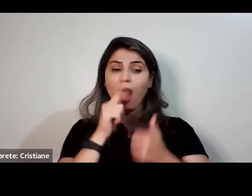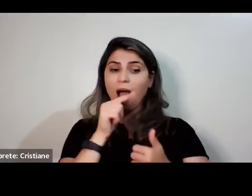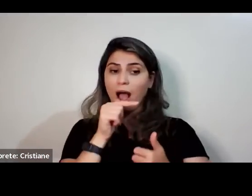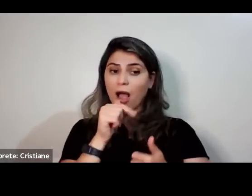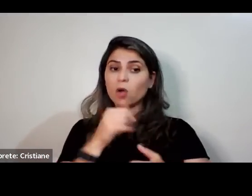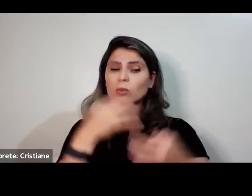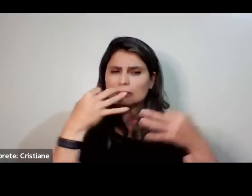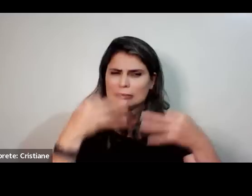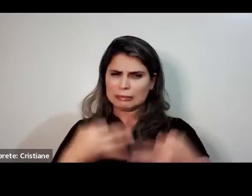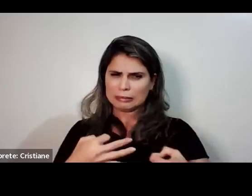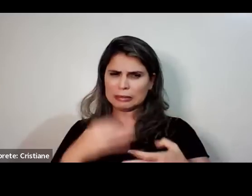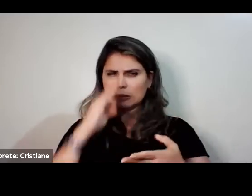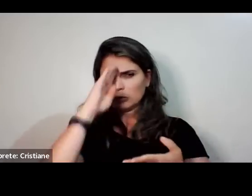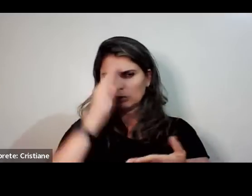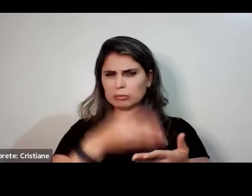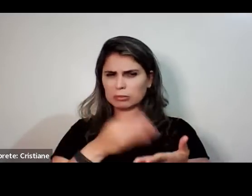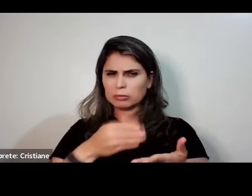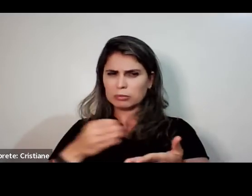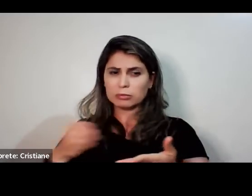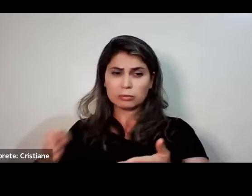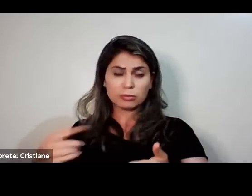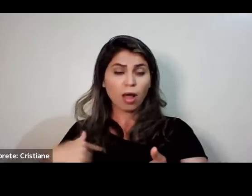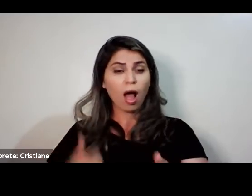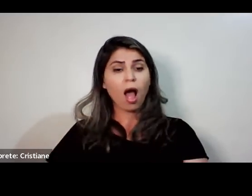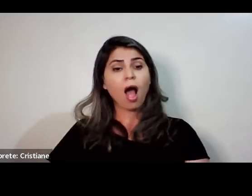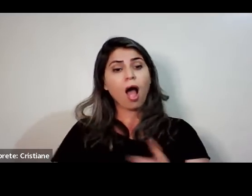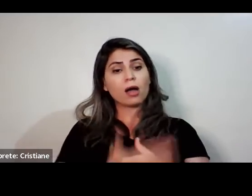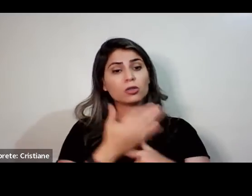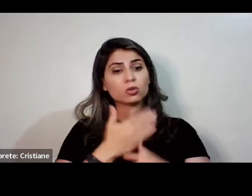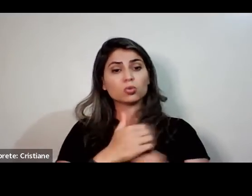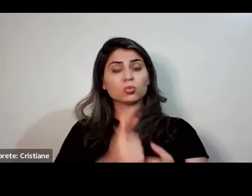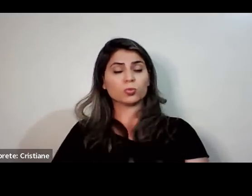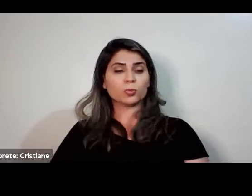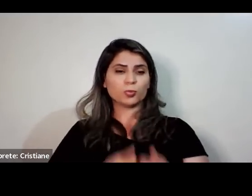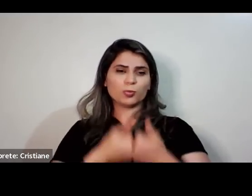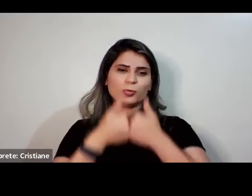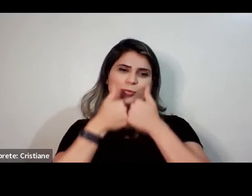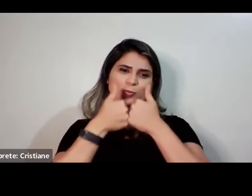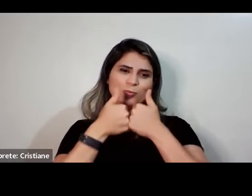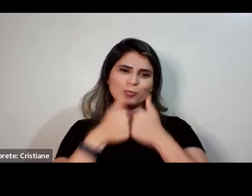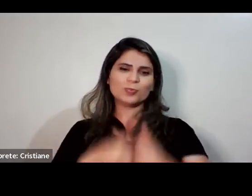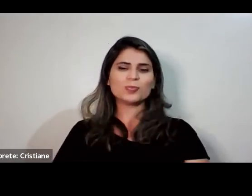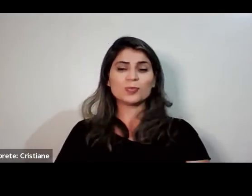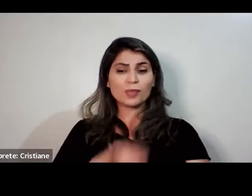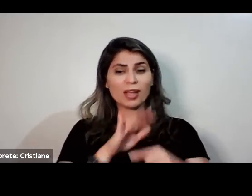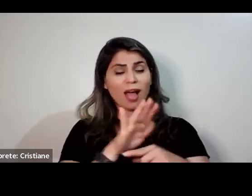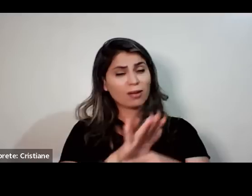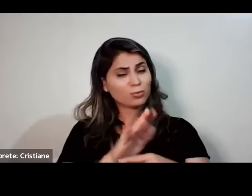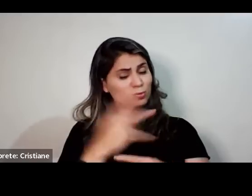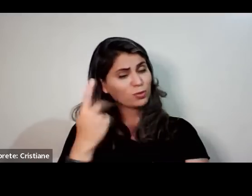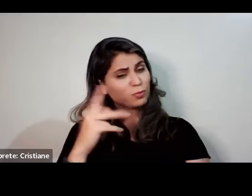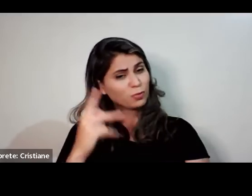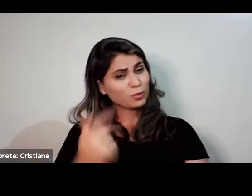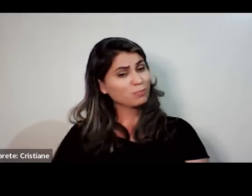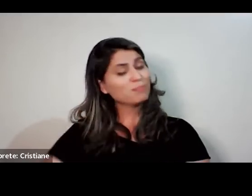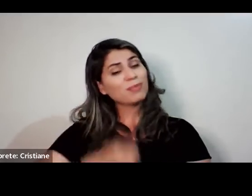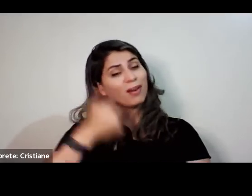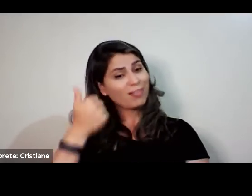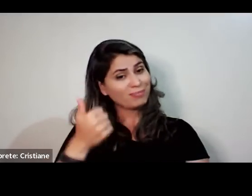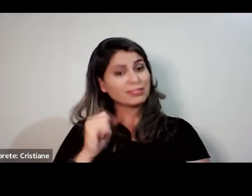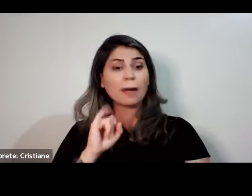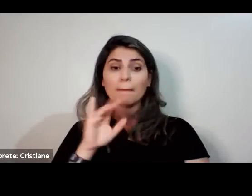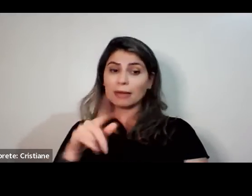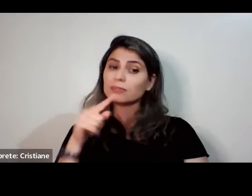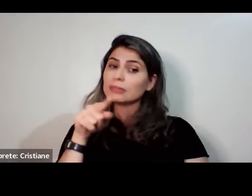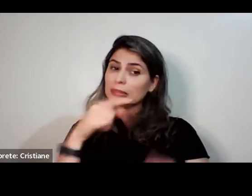a imunoglobulina é o principal anticorpo do seu sistema de defesa que só vai ser produzido se o seu